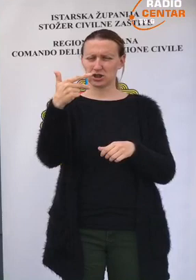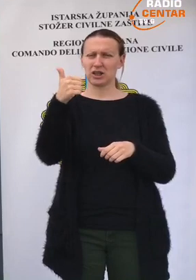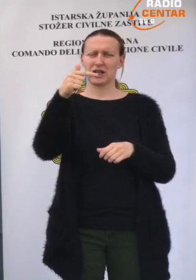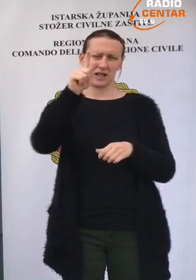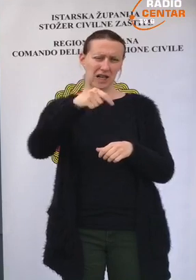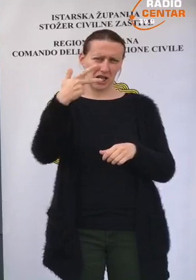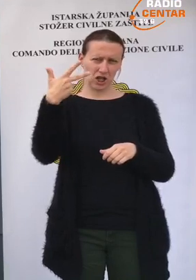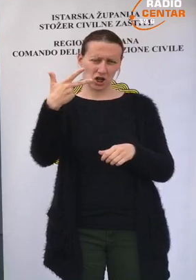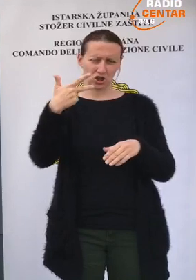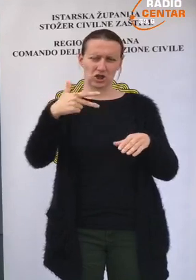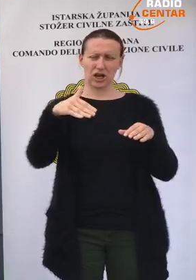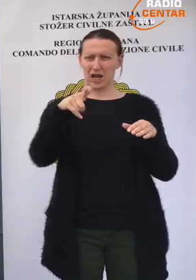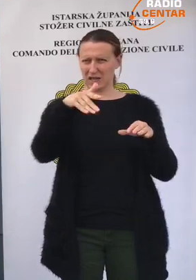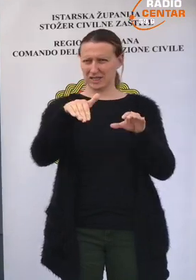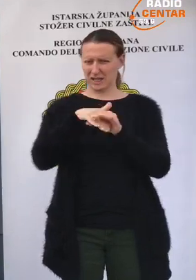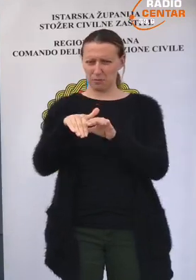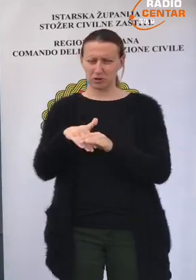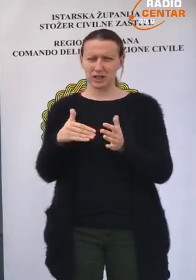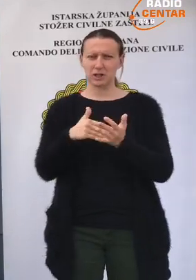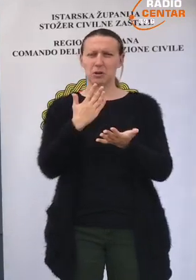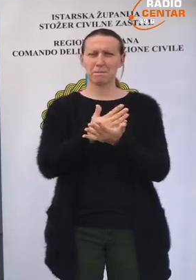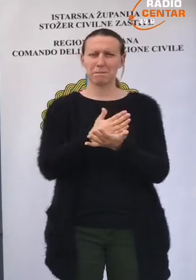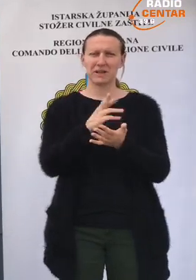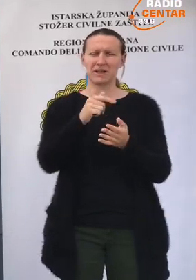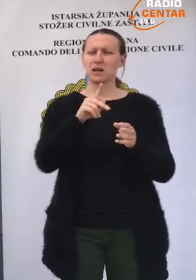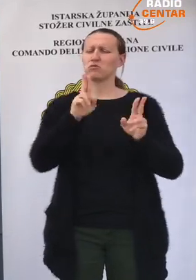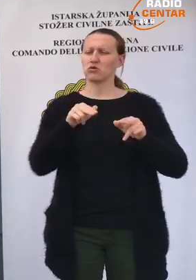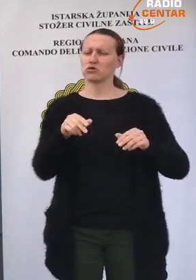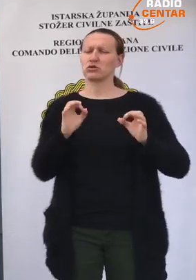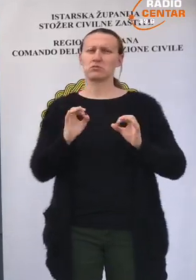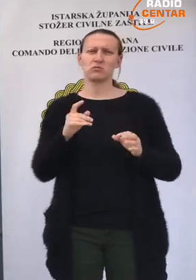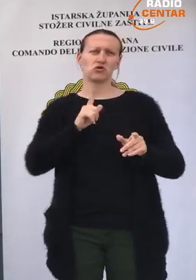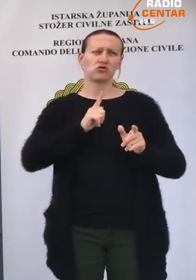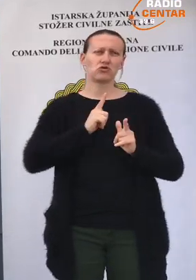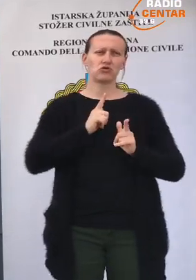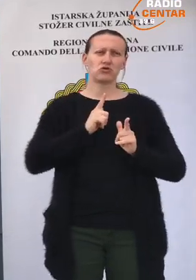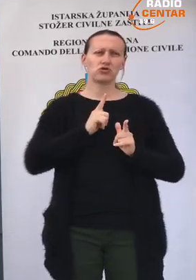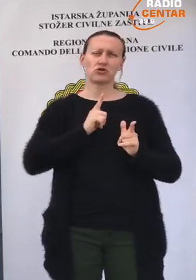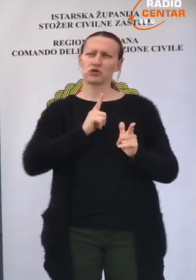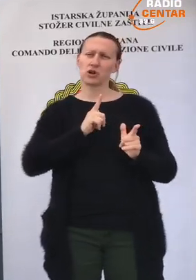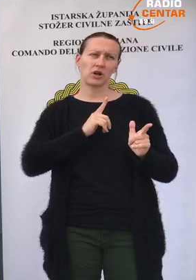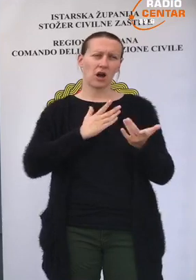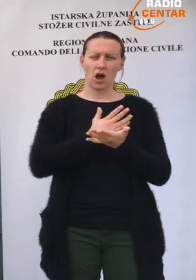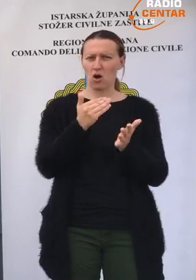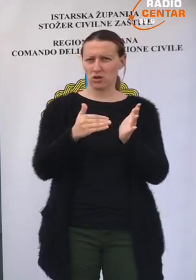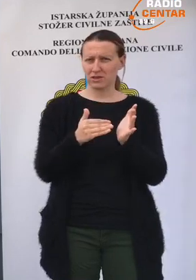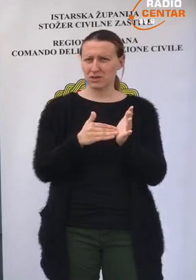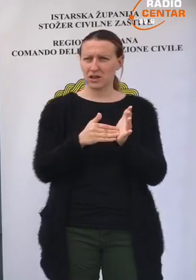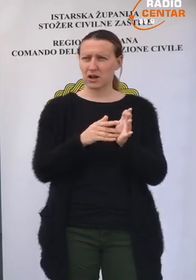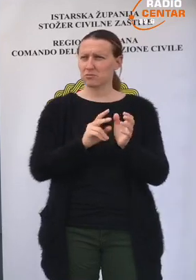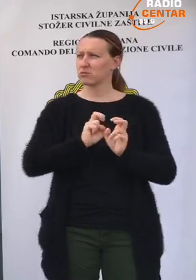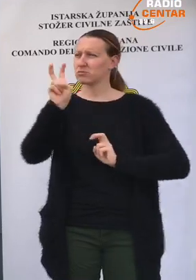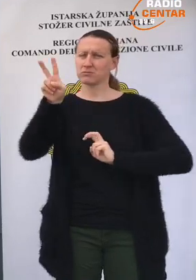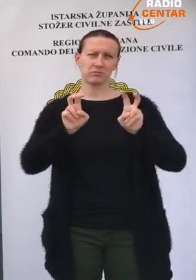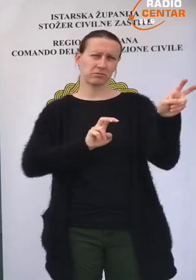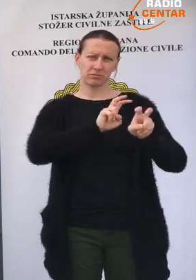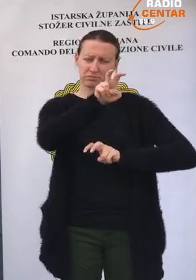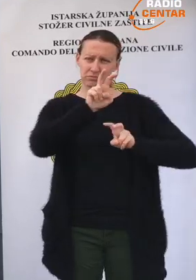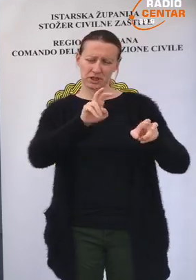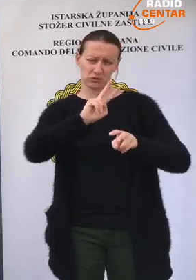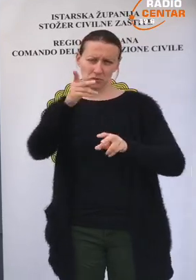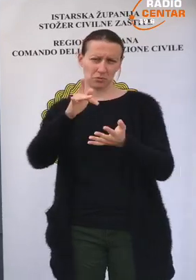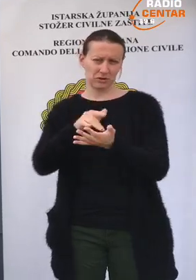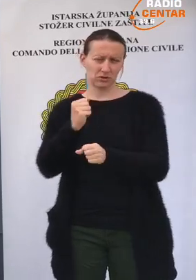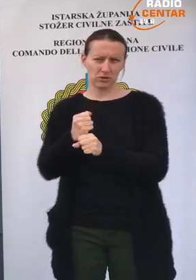i da jedna trećina zaposlenika treba biti na dispoziciji, papir na toj dispoziciji za potencijalno druge zdravstvene